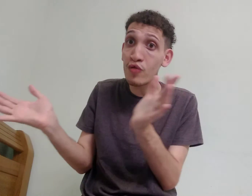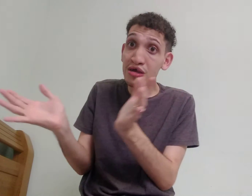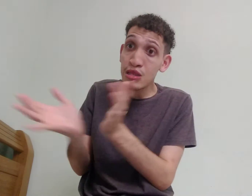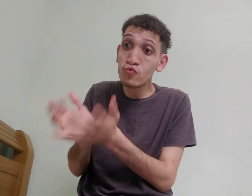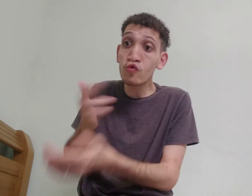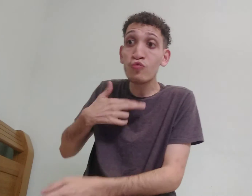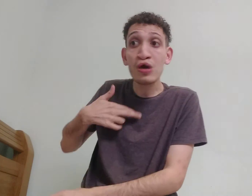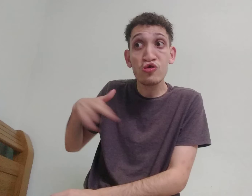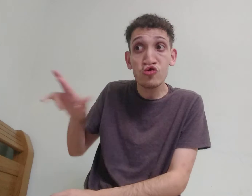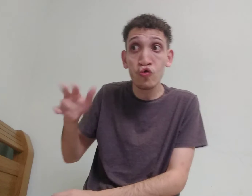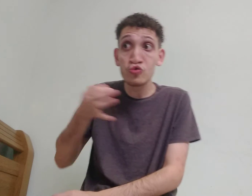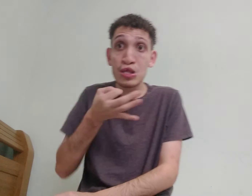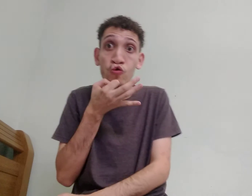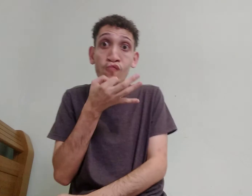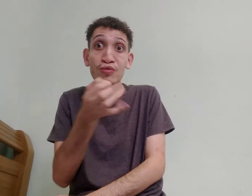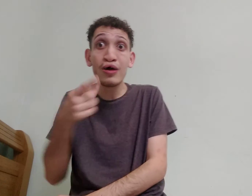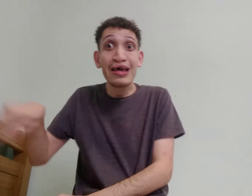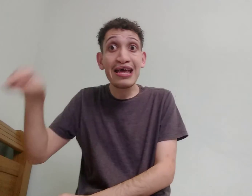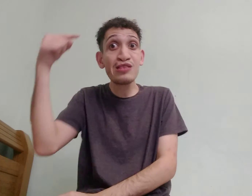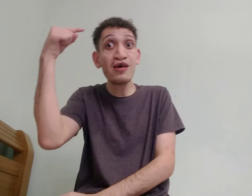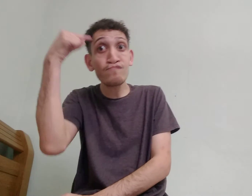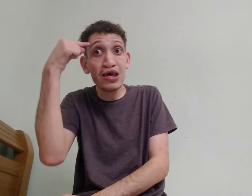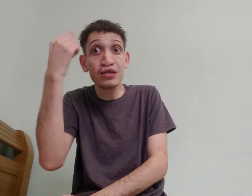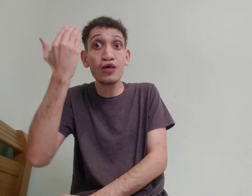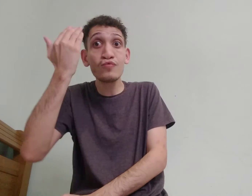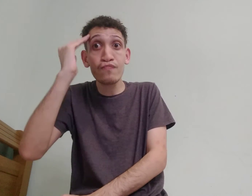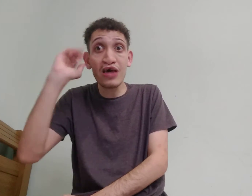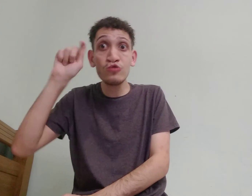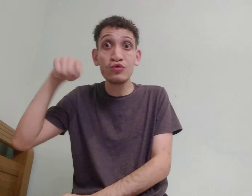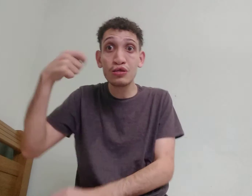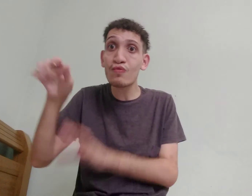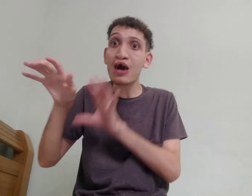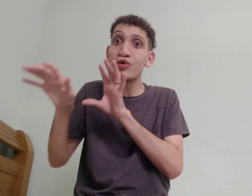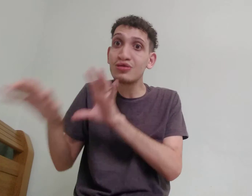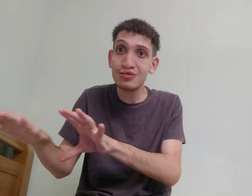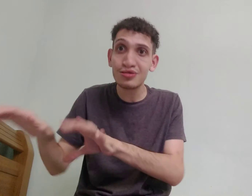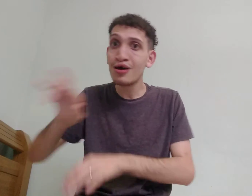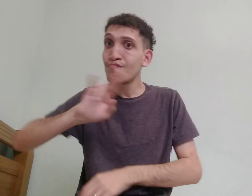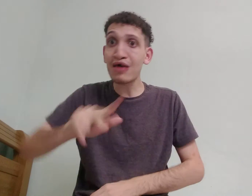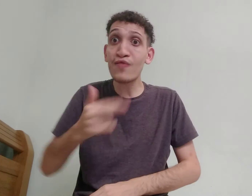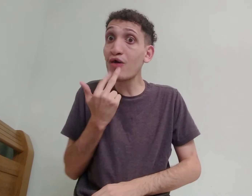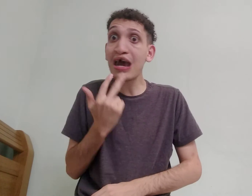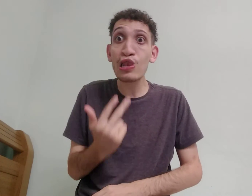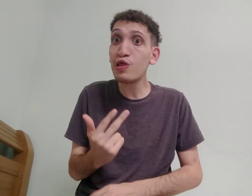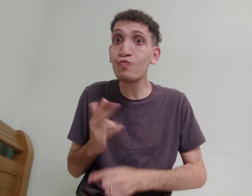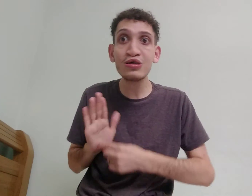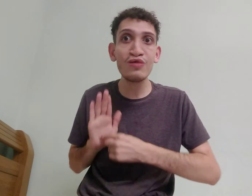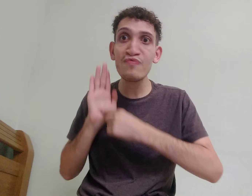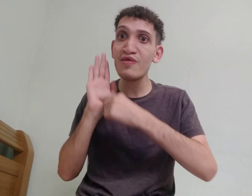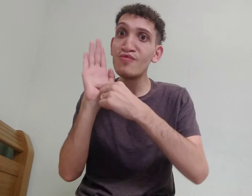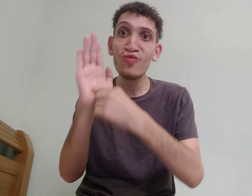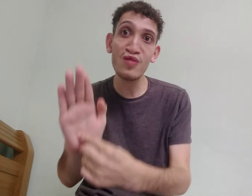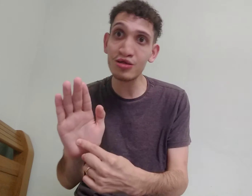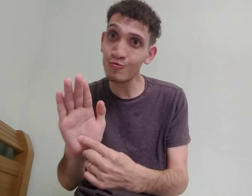grupo religioso, eles pensam, entende o sinal assim, mas não é a língua que determinou dessa forma,